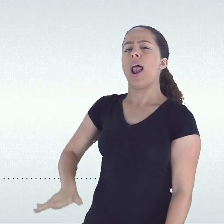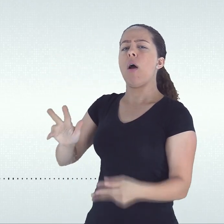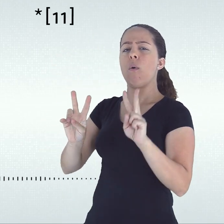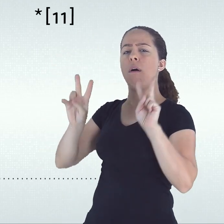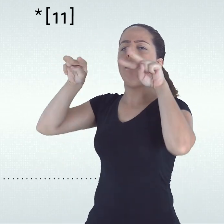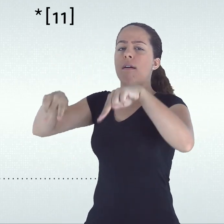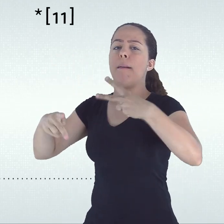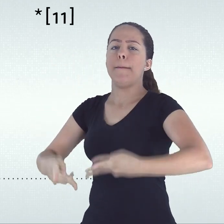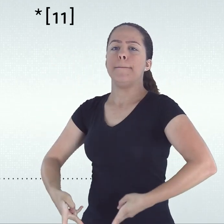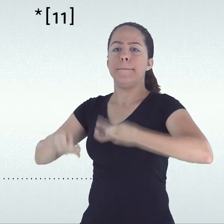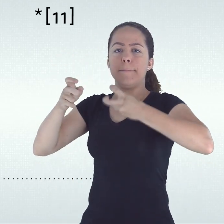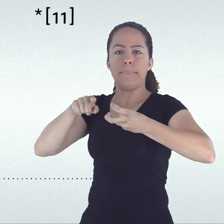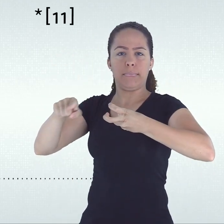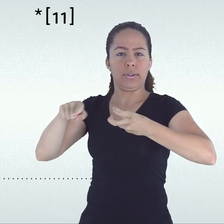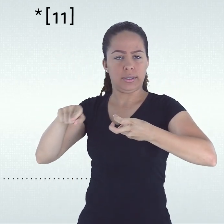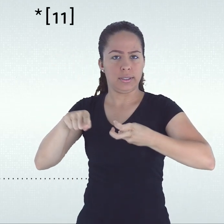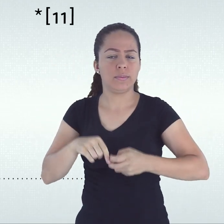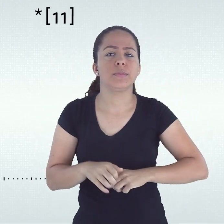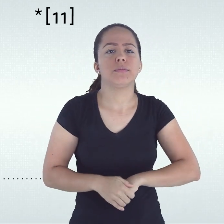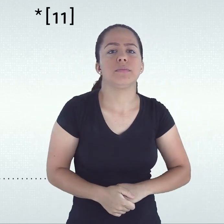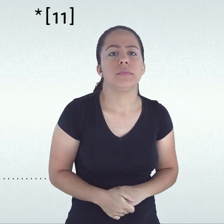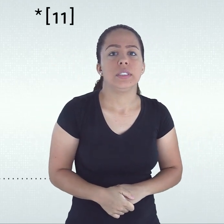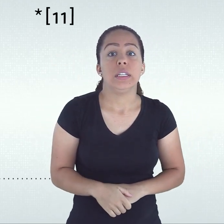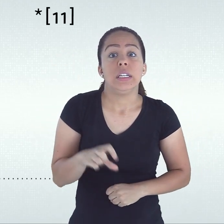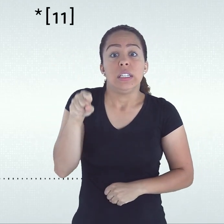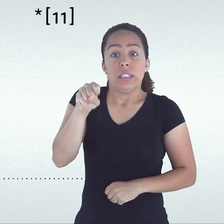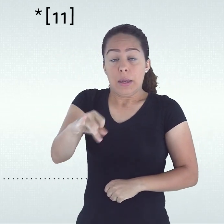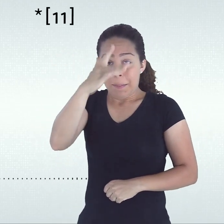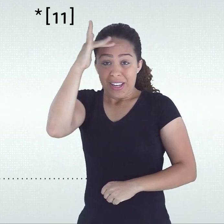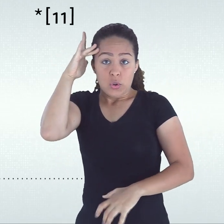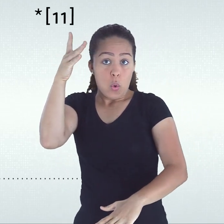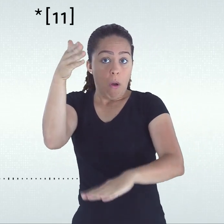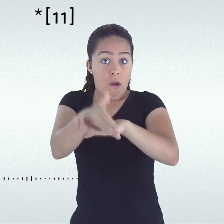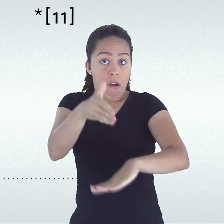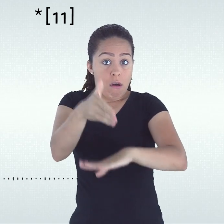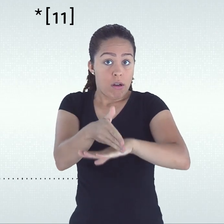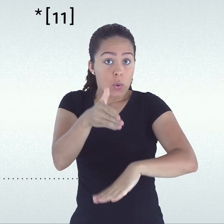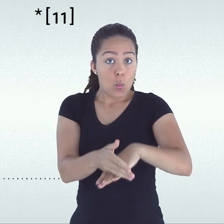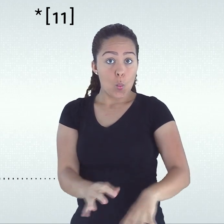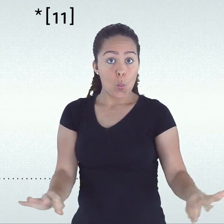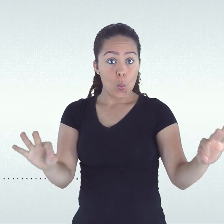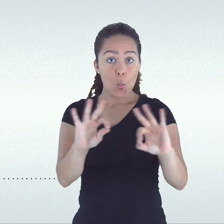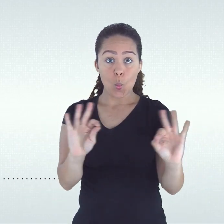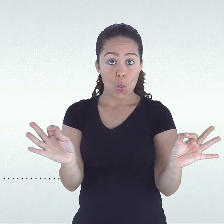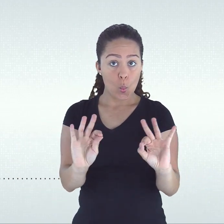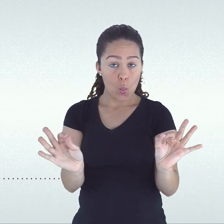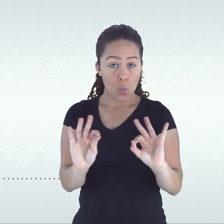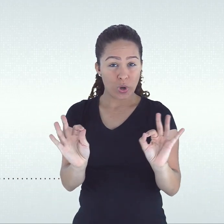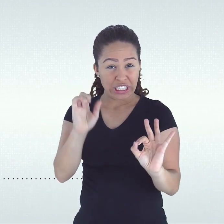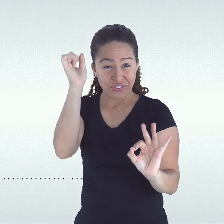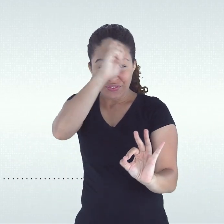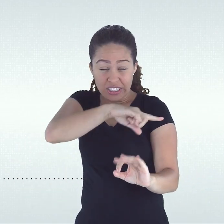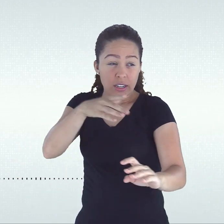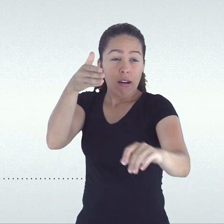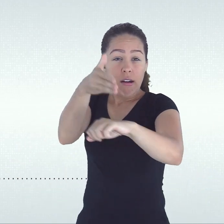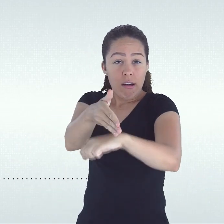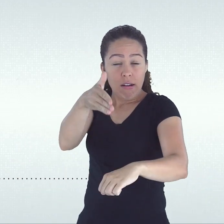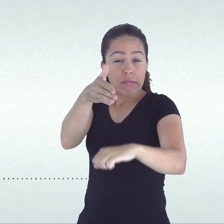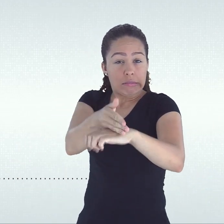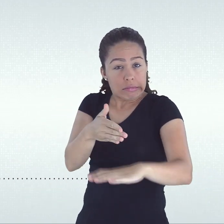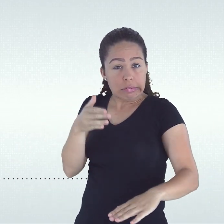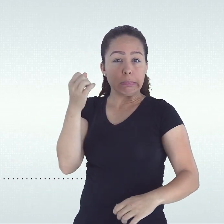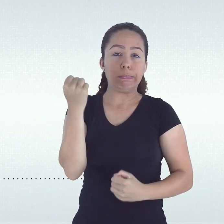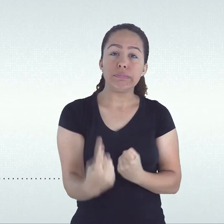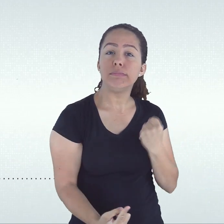O não cumprimento da frequência global acarreta reprovação em todo o período leitivo, não